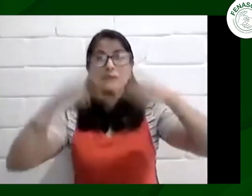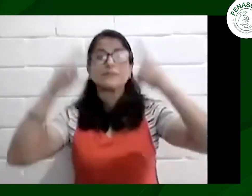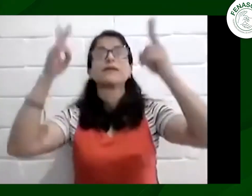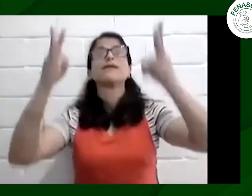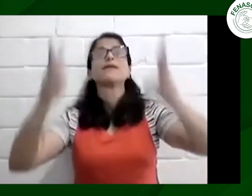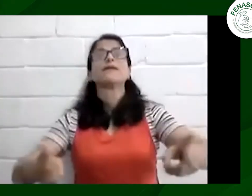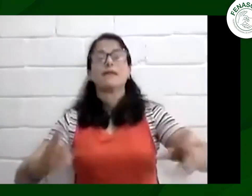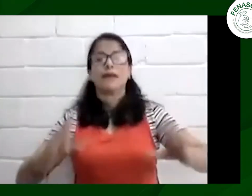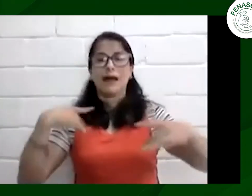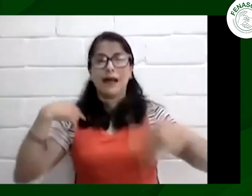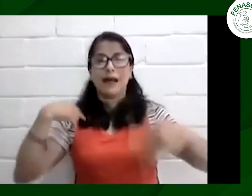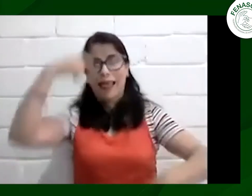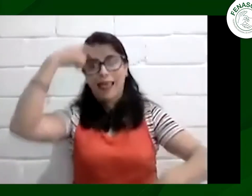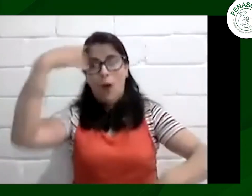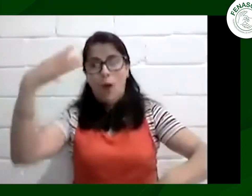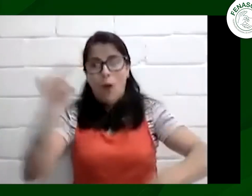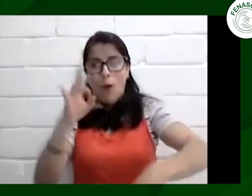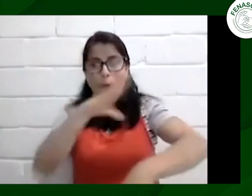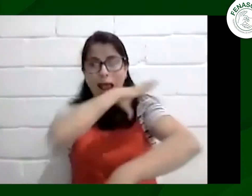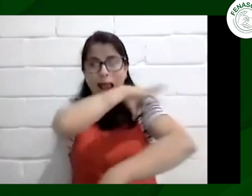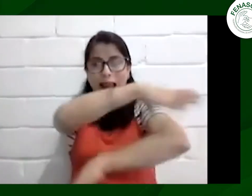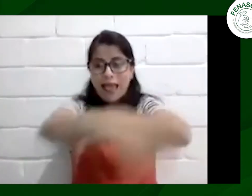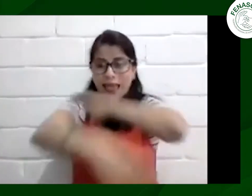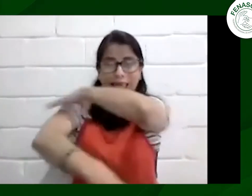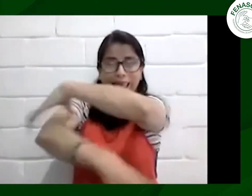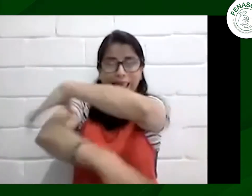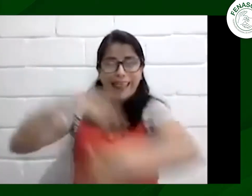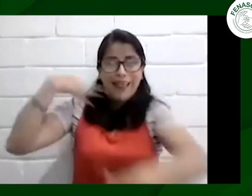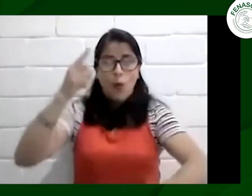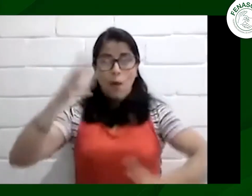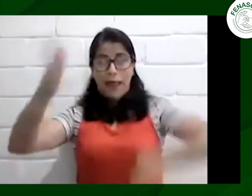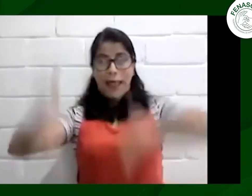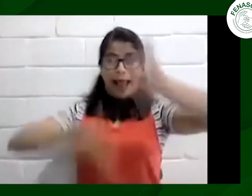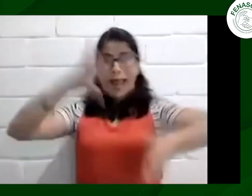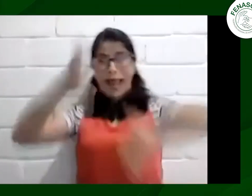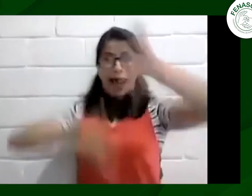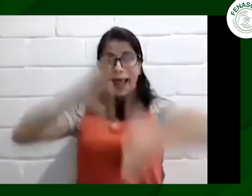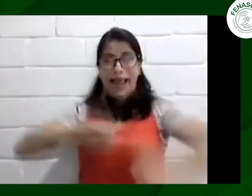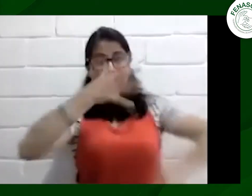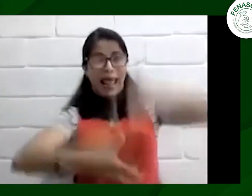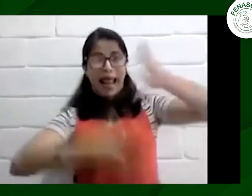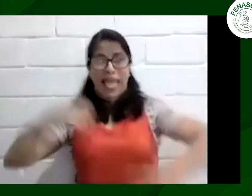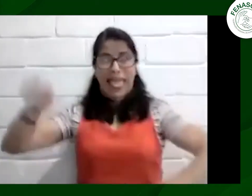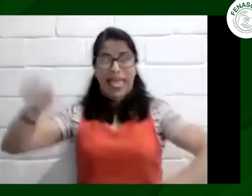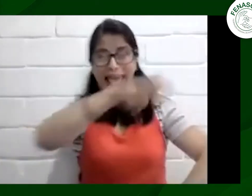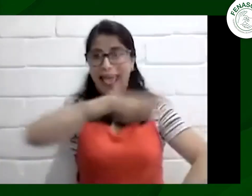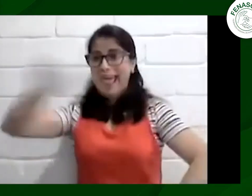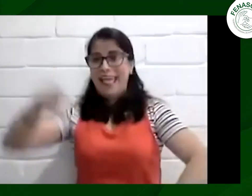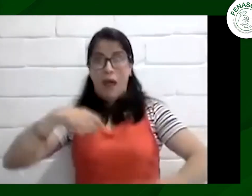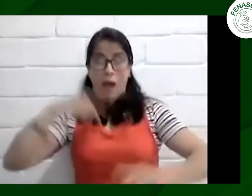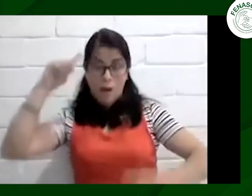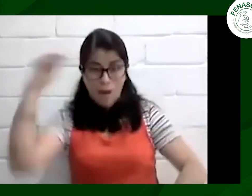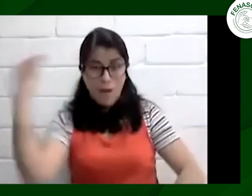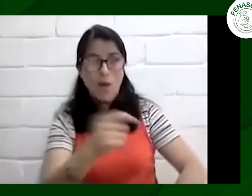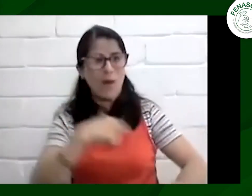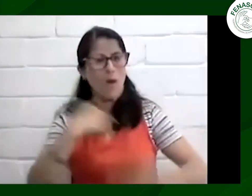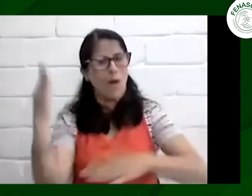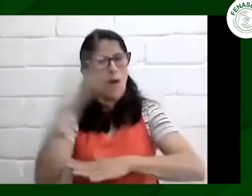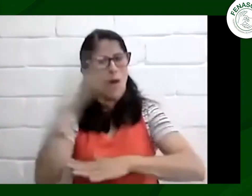lo que se tuvo que hacer cuando yo terminé y llegué a mi casa llegué agotada me dolía todo el cuerpo los brazos por estar